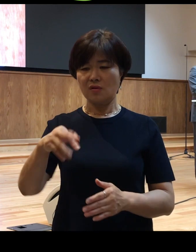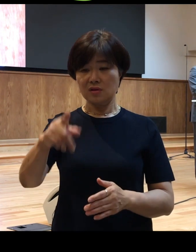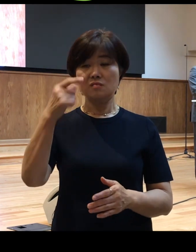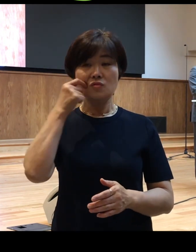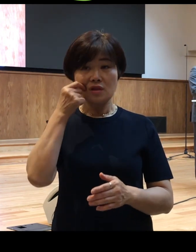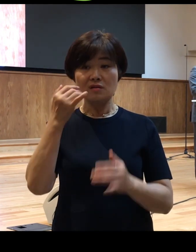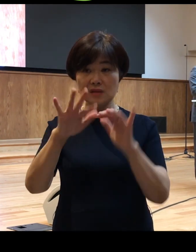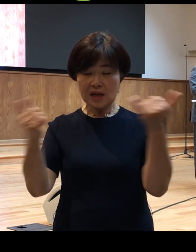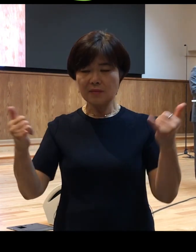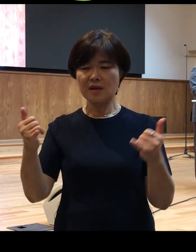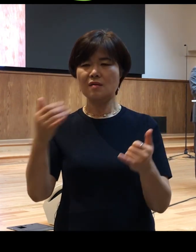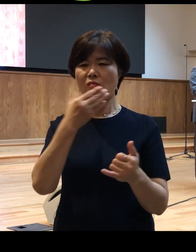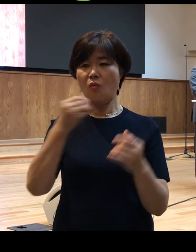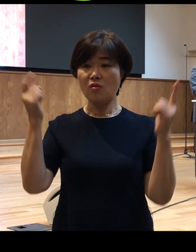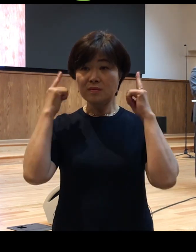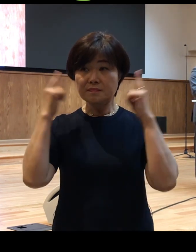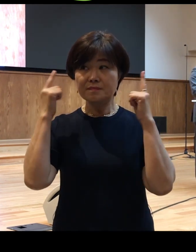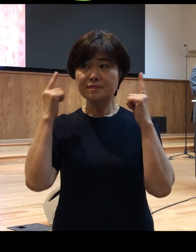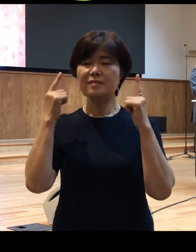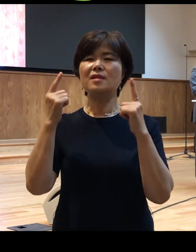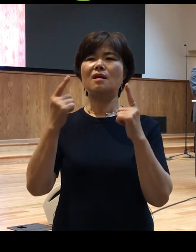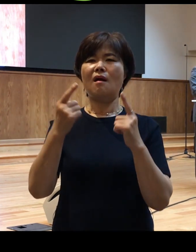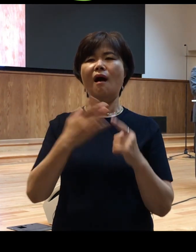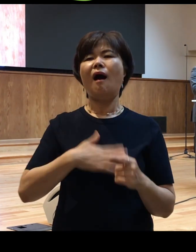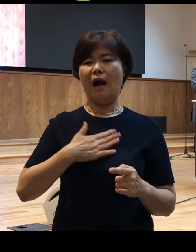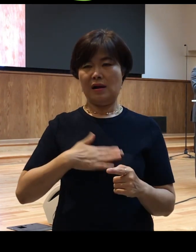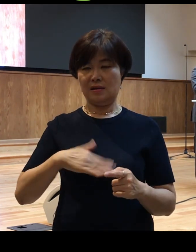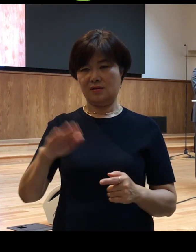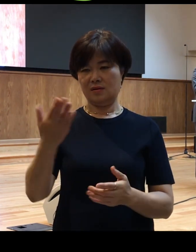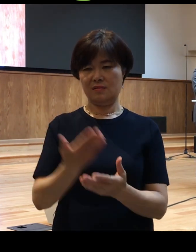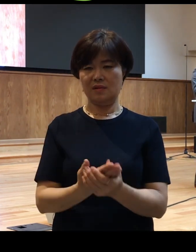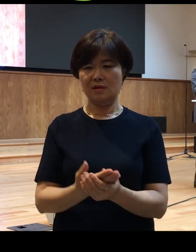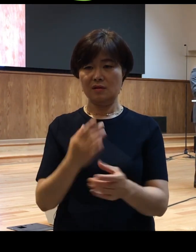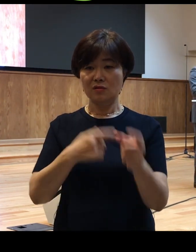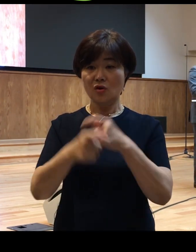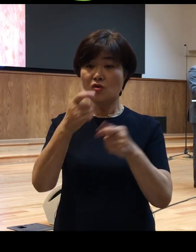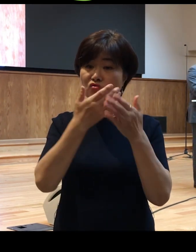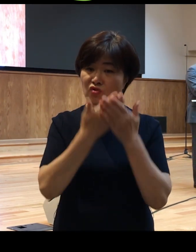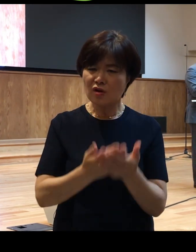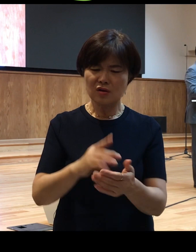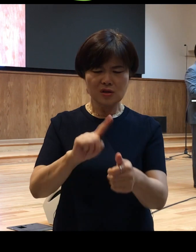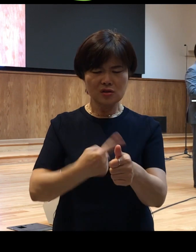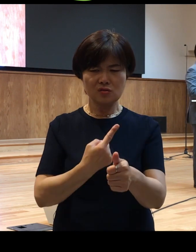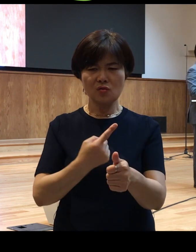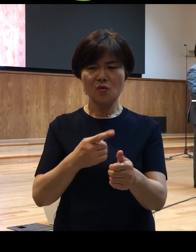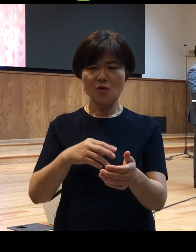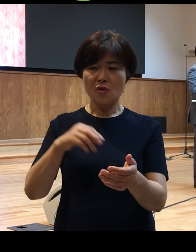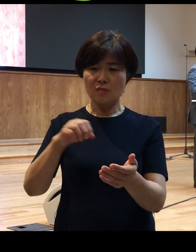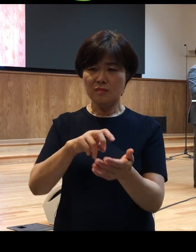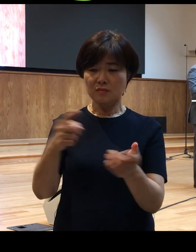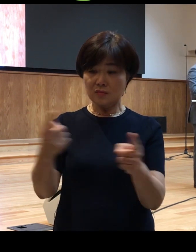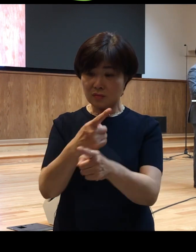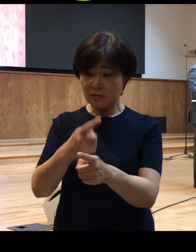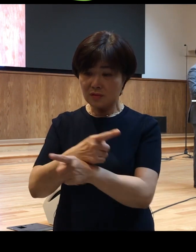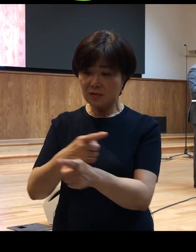들었던 것입니다 그럼 더 중요한 것은 스스로 이동할 수 없는 이 사람 스스로